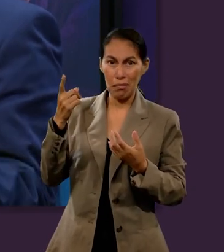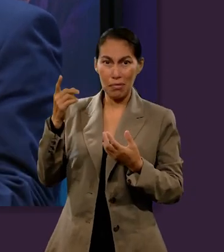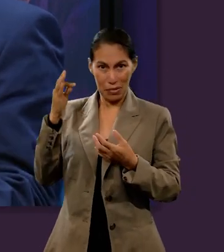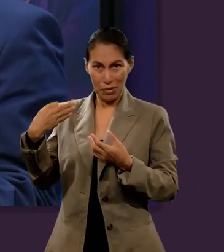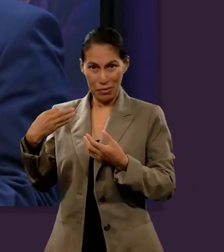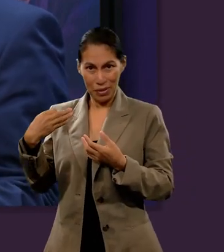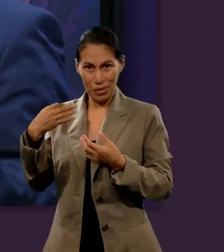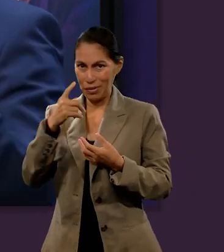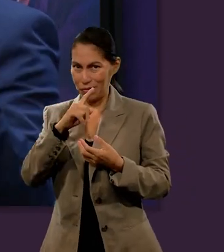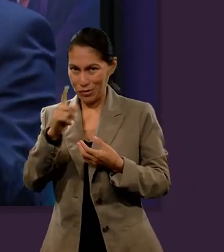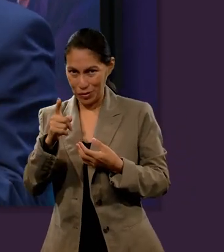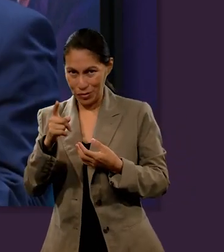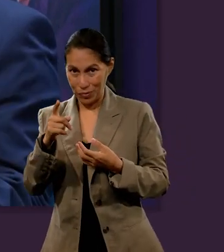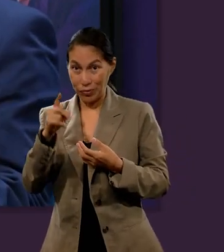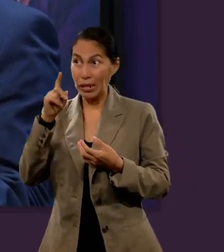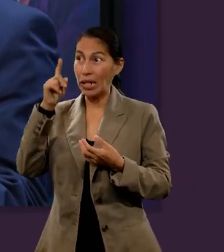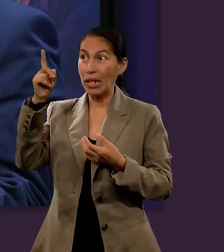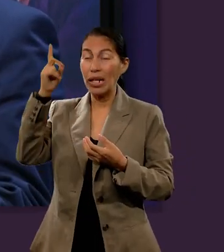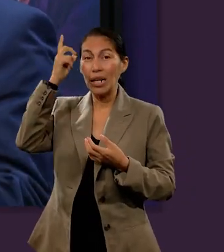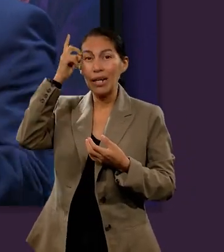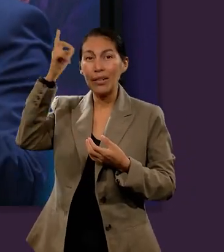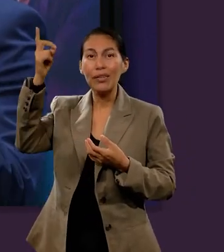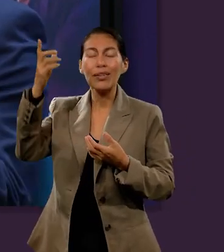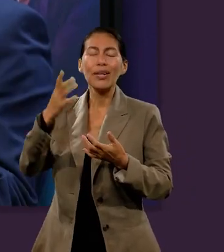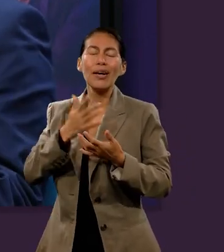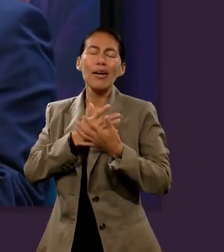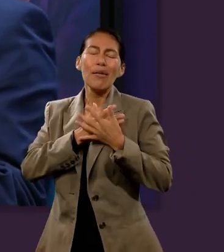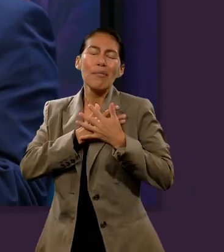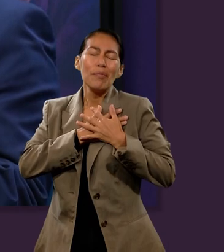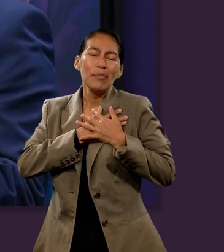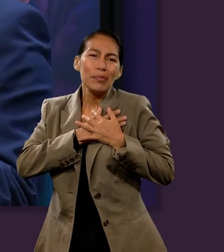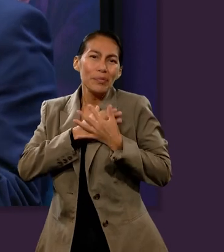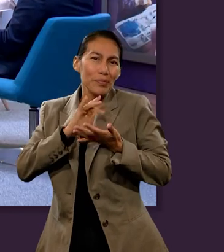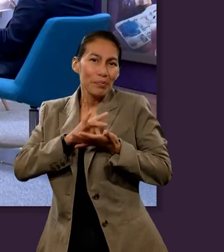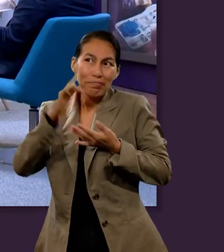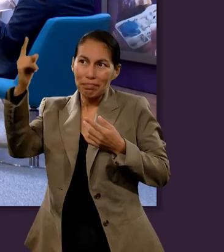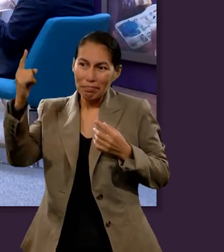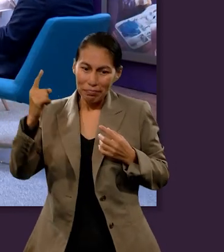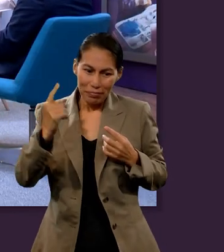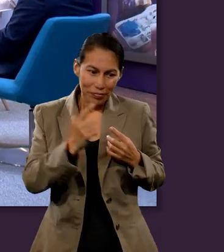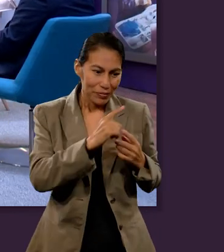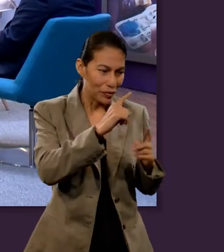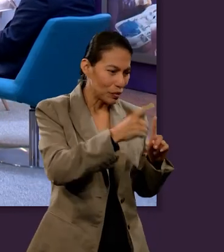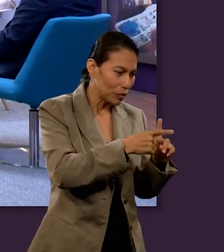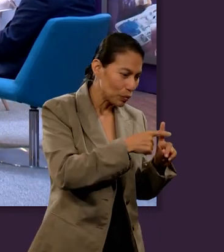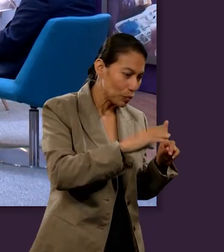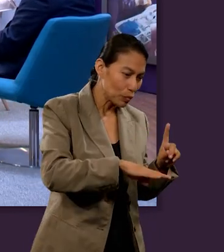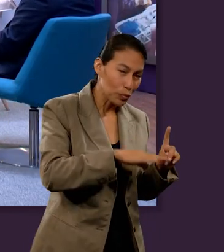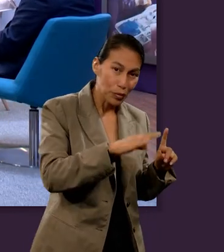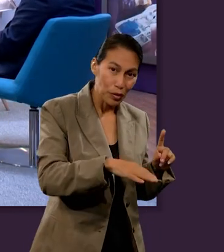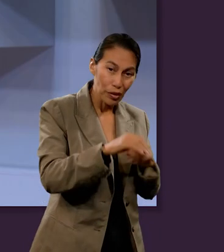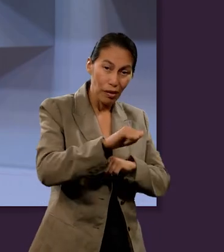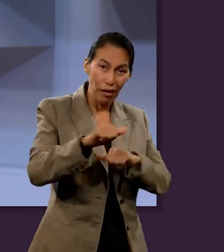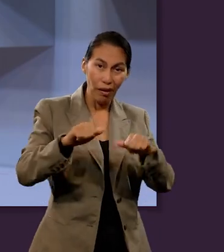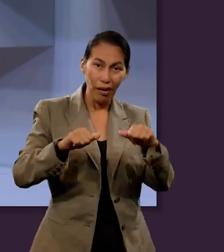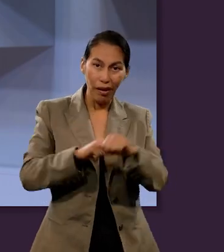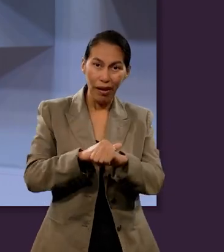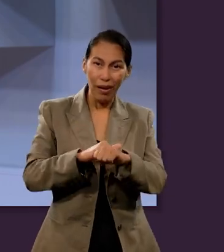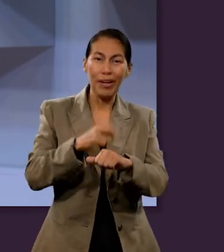un Dios que murió por nosotros para darnos la vida eterna. Gracias, porque al final de